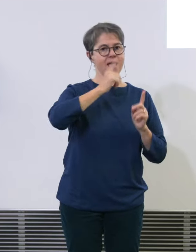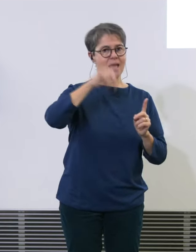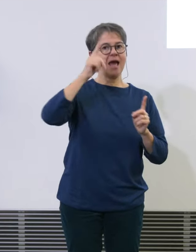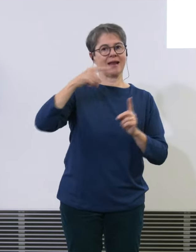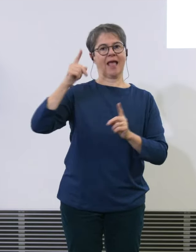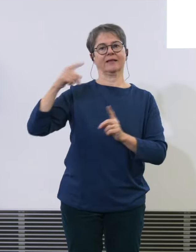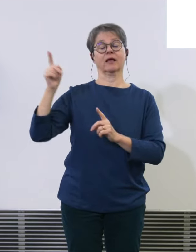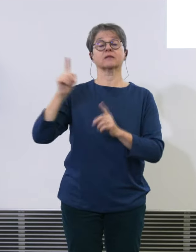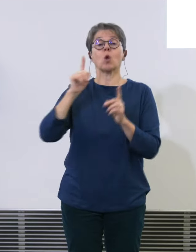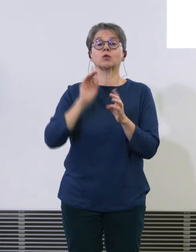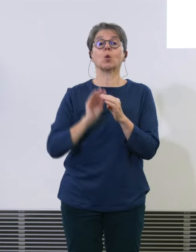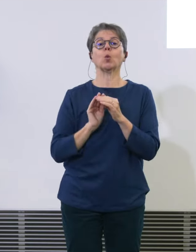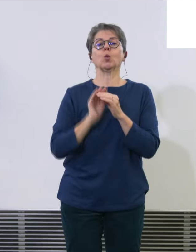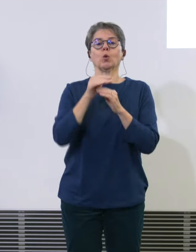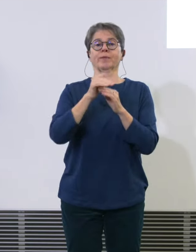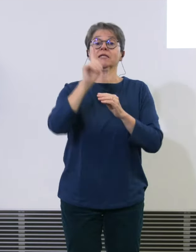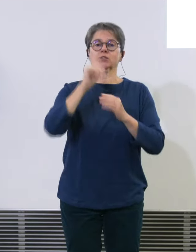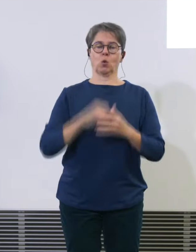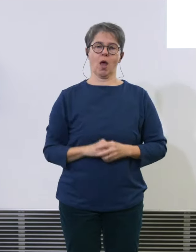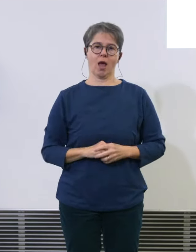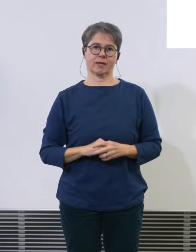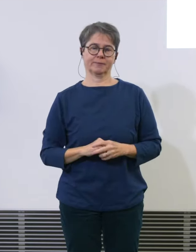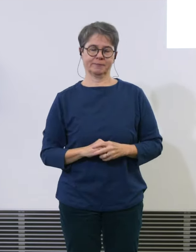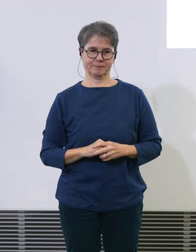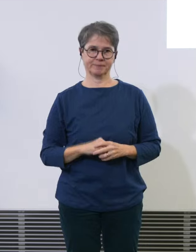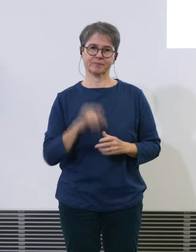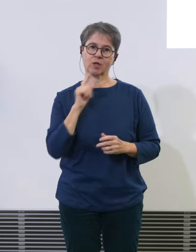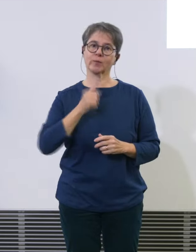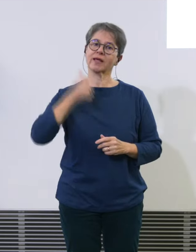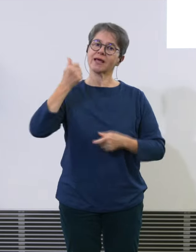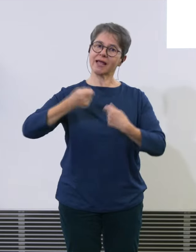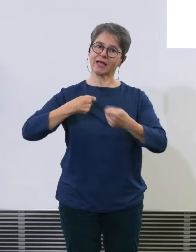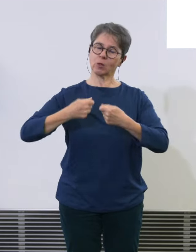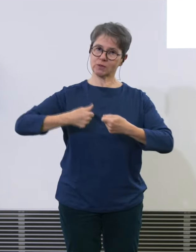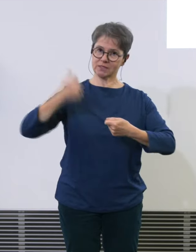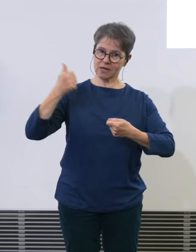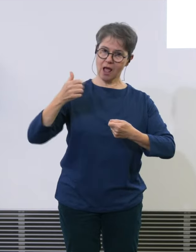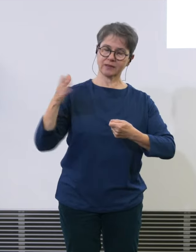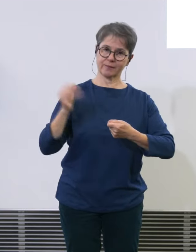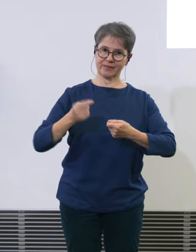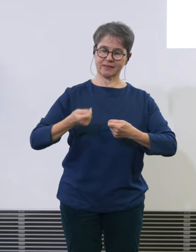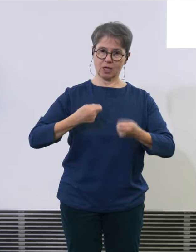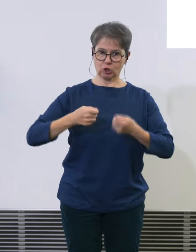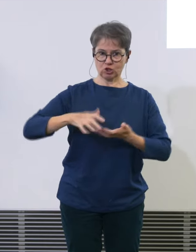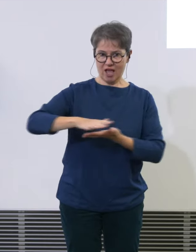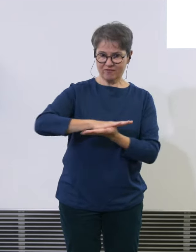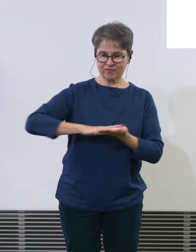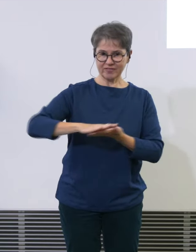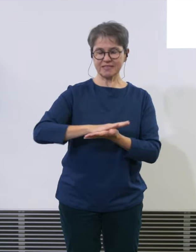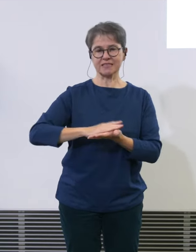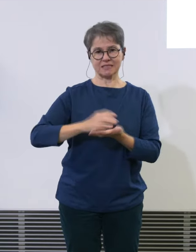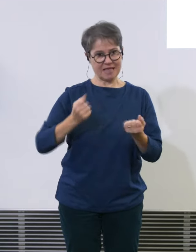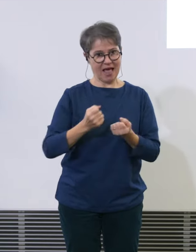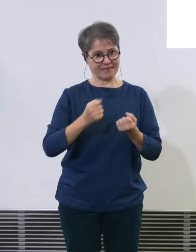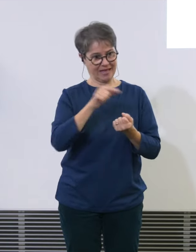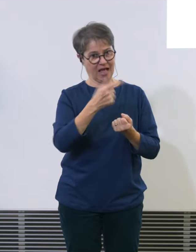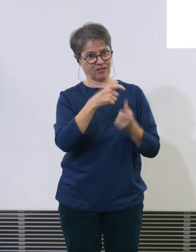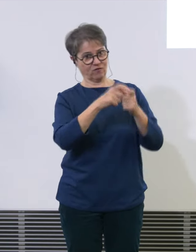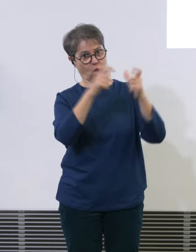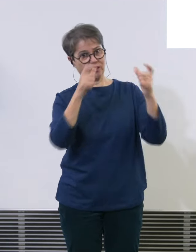übertroffen worden. Und darum ist der Regierungsrat mit der Geschäftstätigkeit der Flughafen Zürich AG auch sehr zufrieden. Und gehen wir